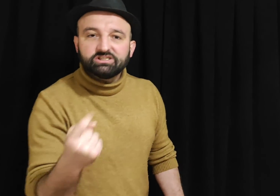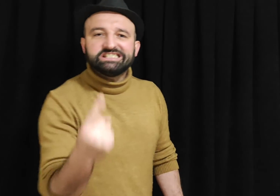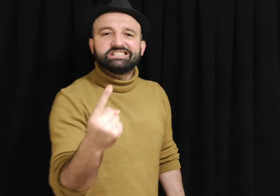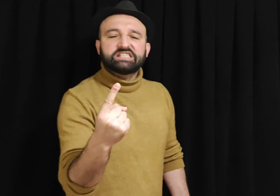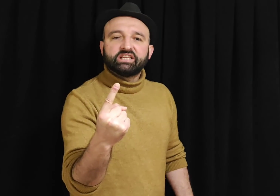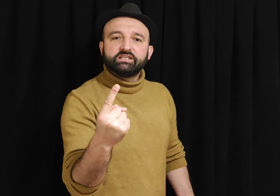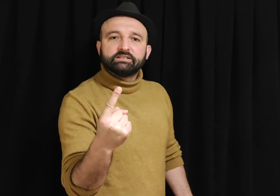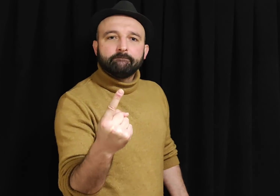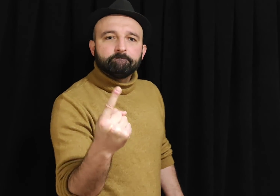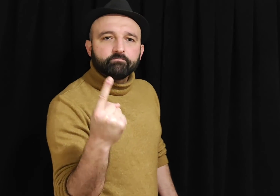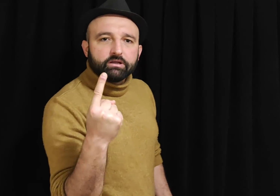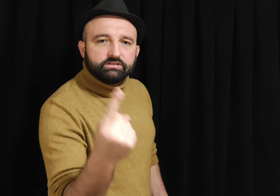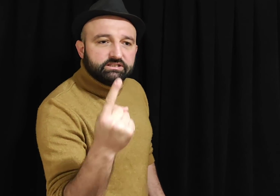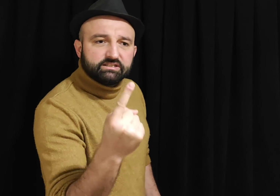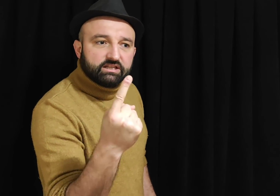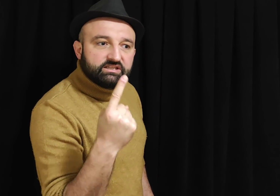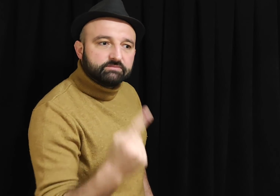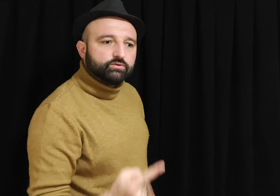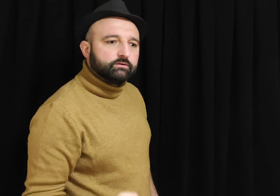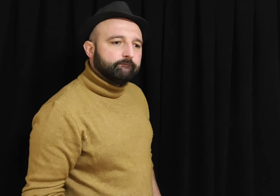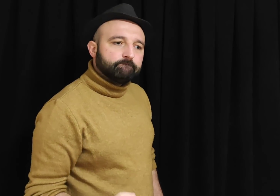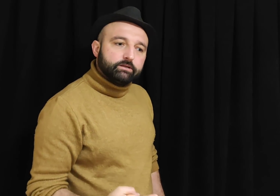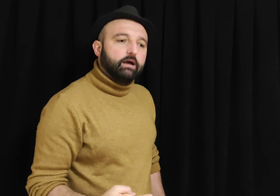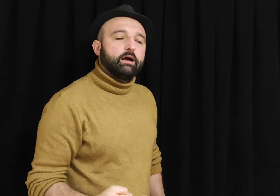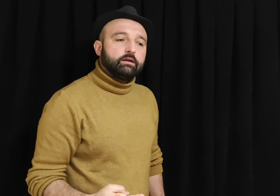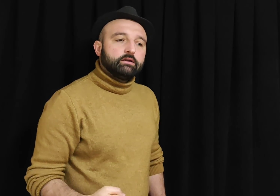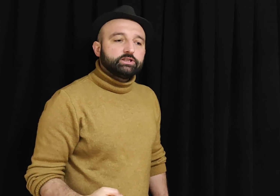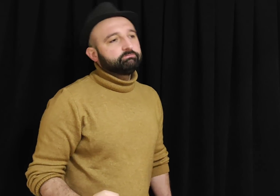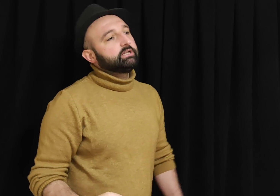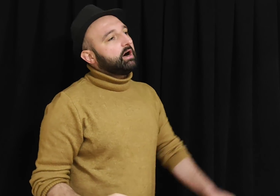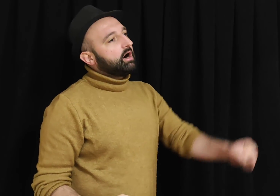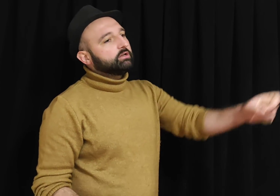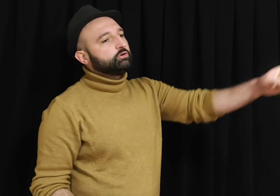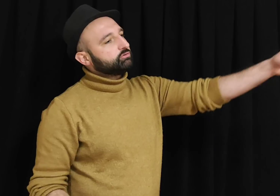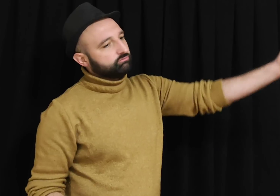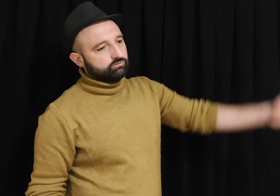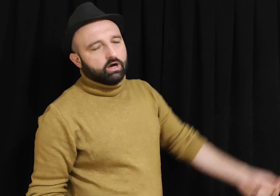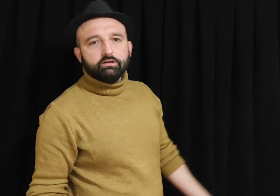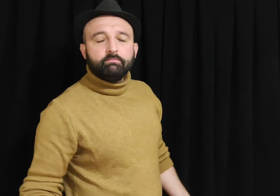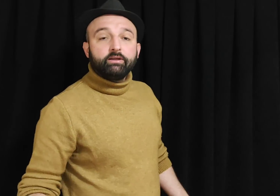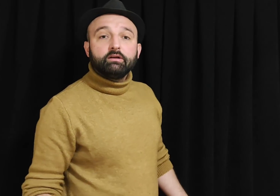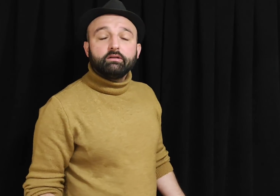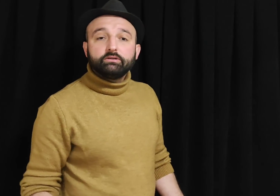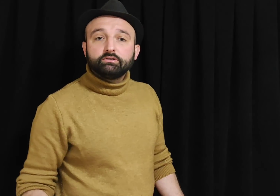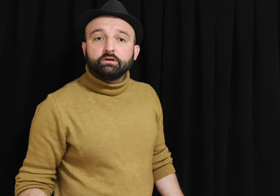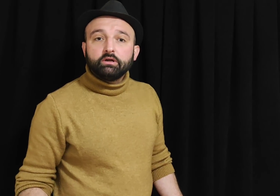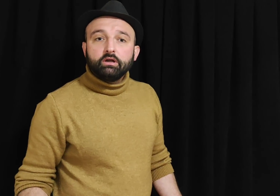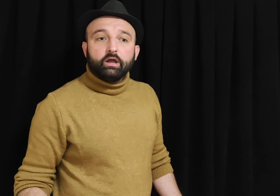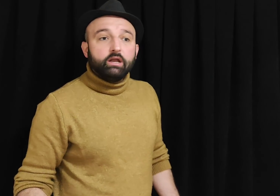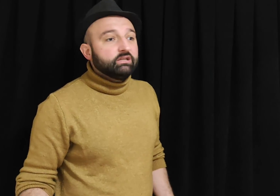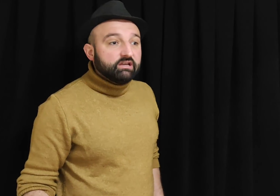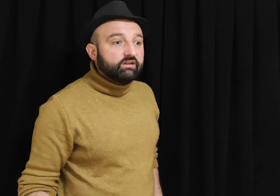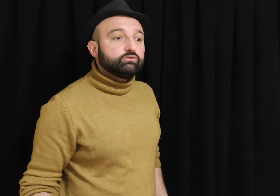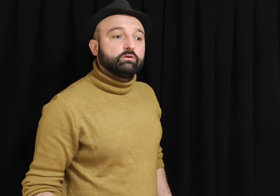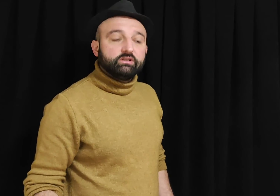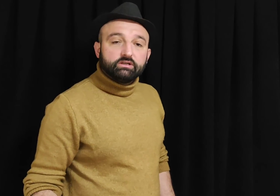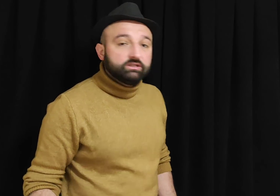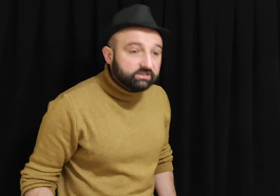siz istediniz. Siz istediniz bunu. Ya şimdi de ağlıyorsunuz. Ağlamayın kardeşim. 50 sefer söyledik. 2